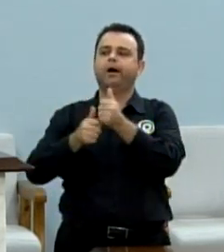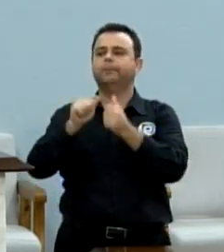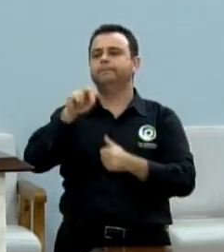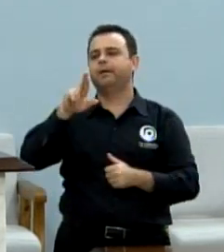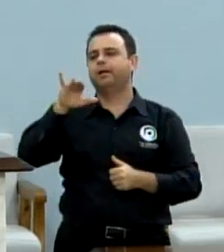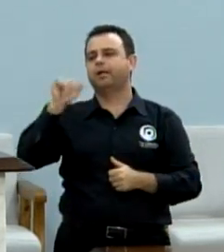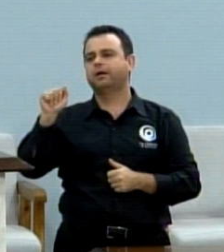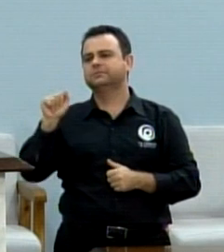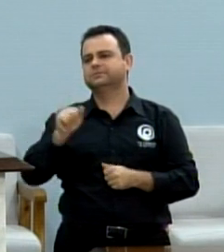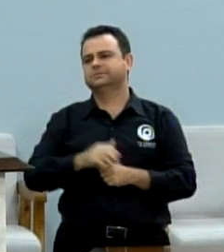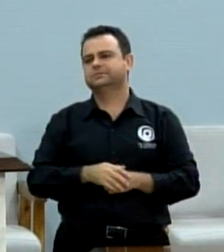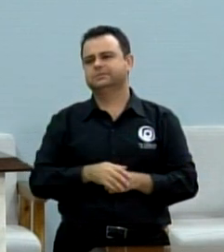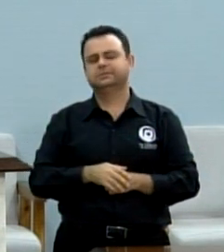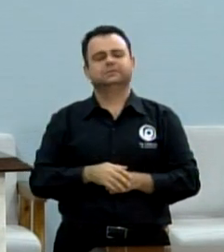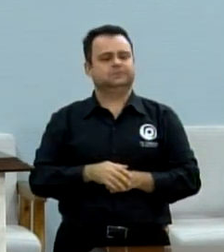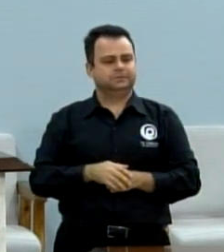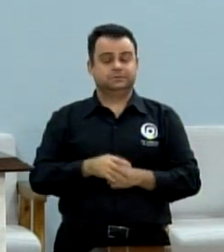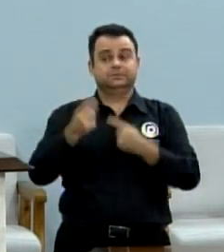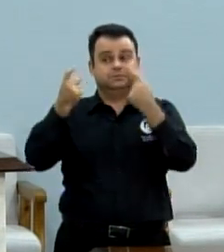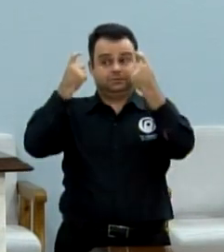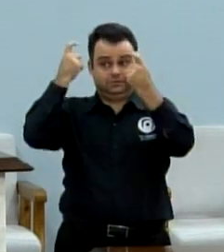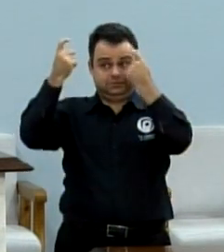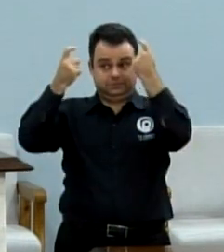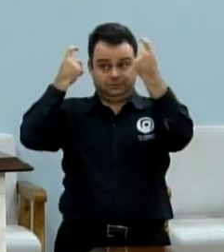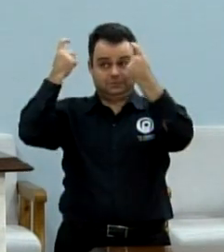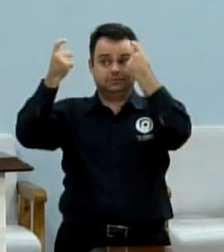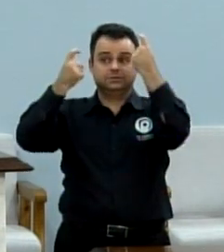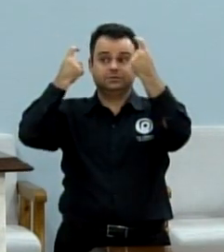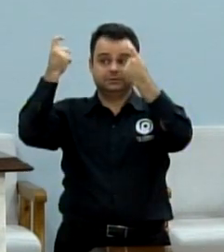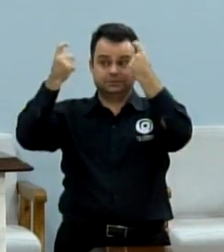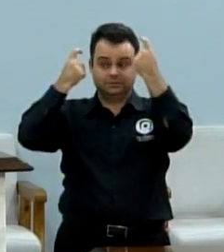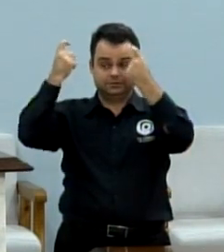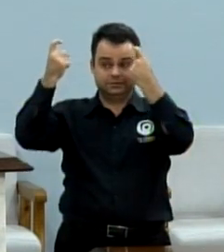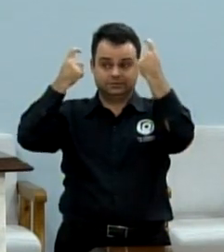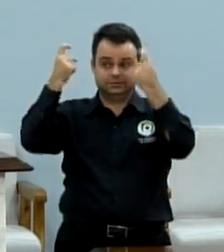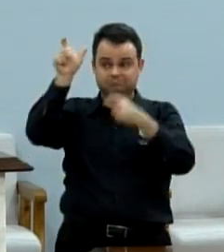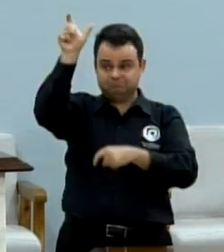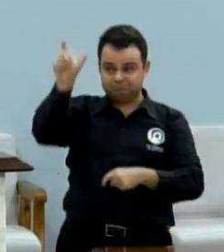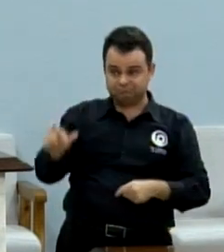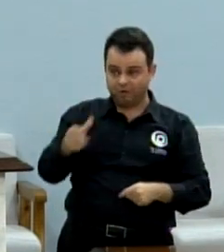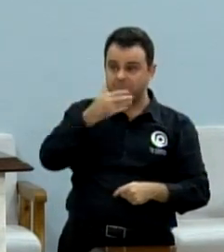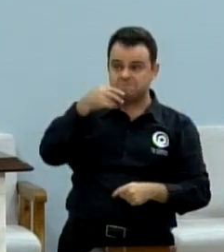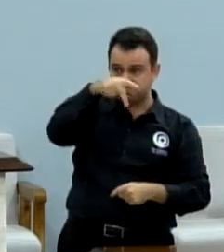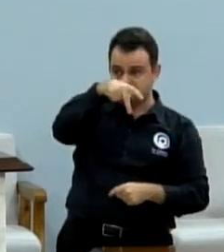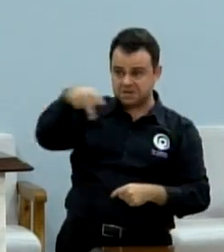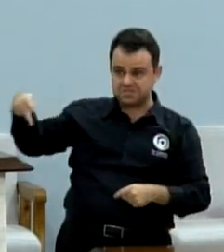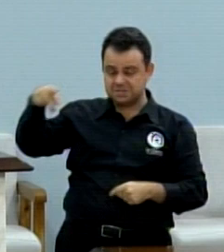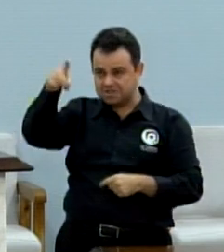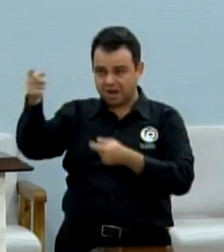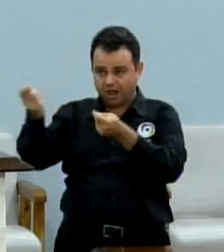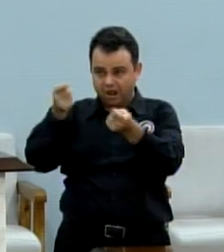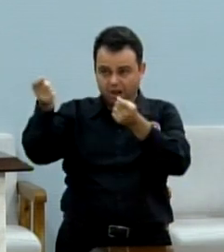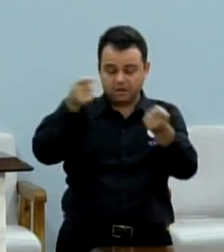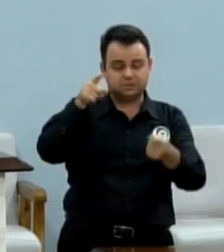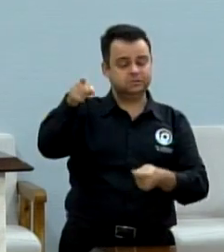É muito preocupante a situação do América. É muito preocupante o que o atual presidente vem fazendo com o América.